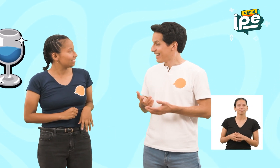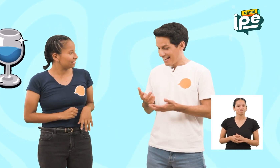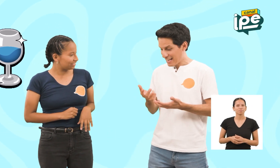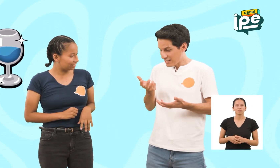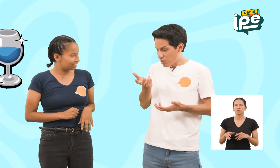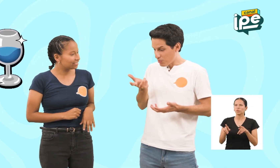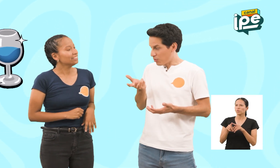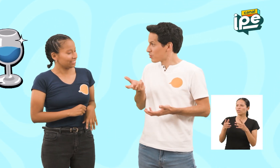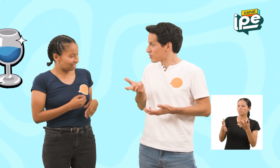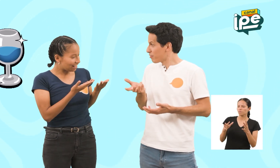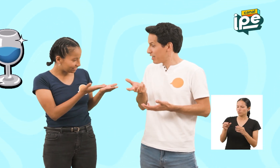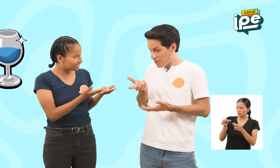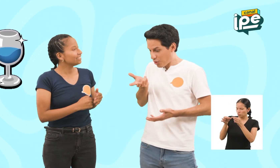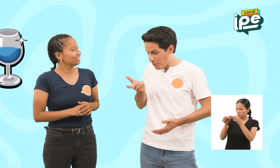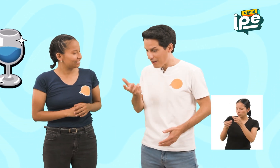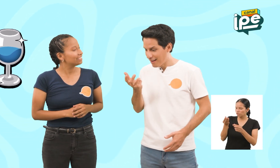así como si fuera una copa.